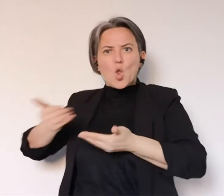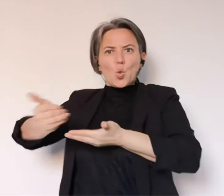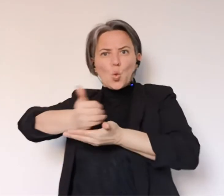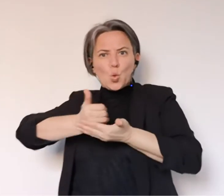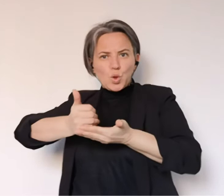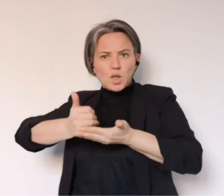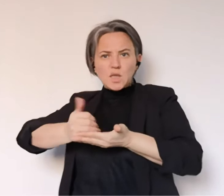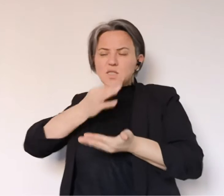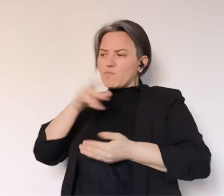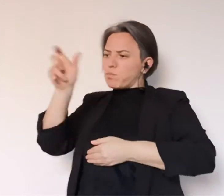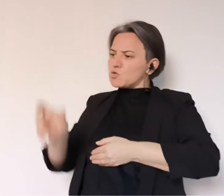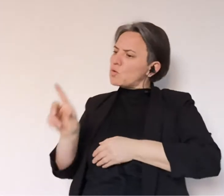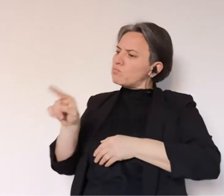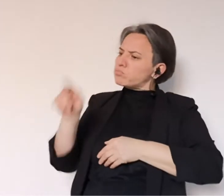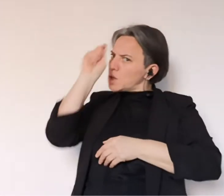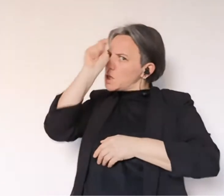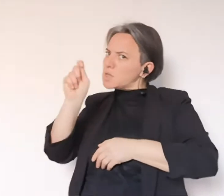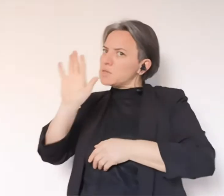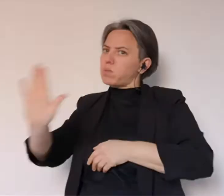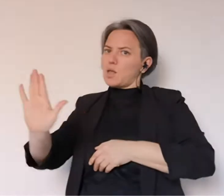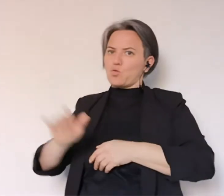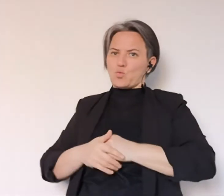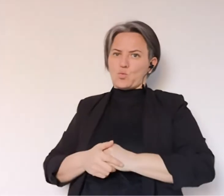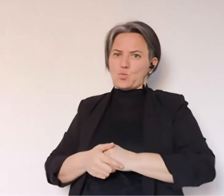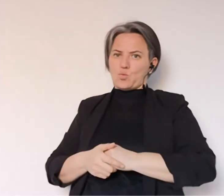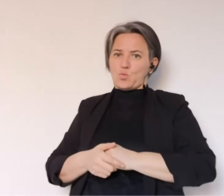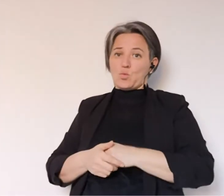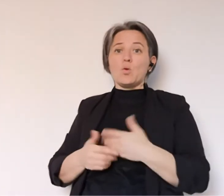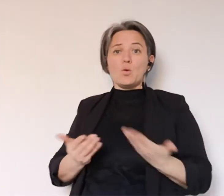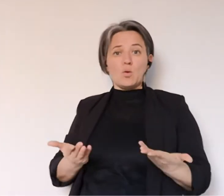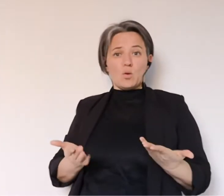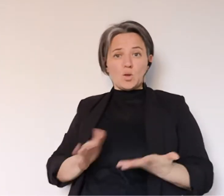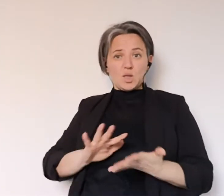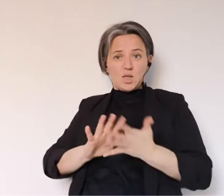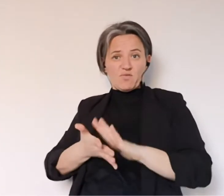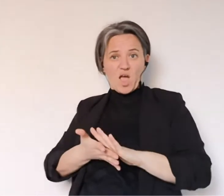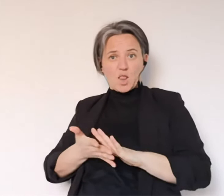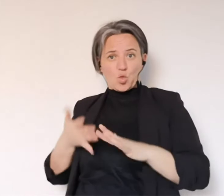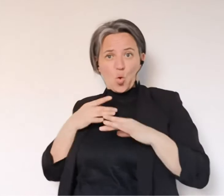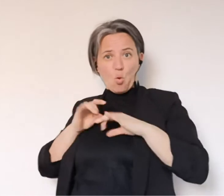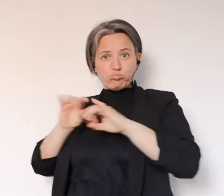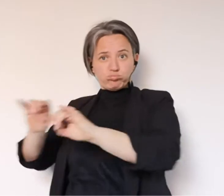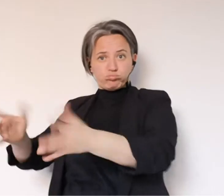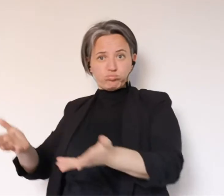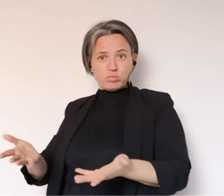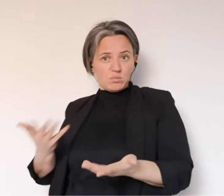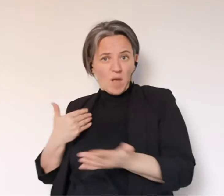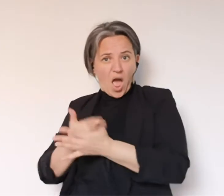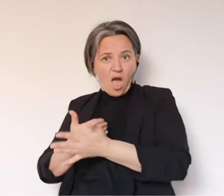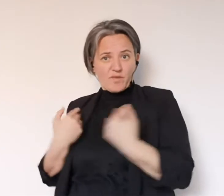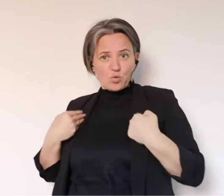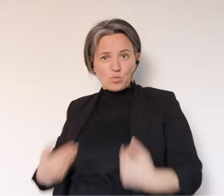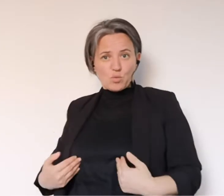mascherina chirurgica, io sono responsabile e rispetto la persona che ho di fronte, la rispetto non soltanto socialmente ma anche dal punto di